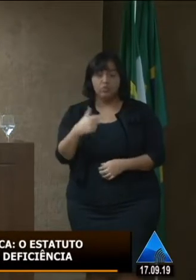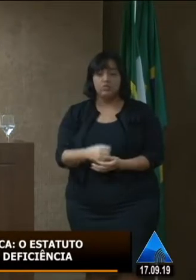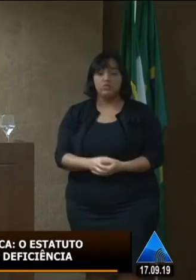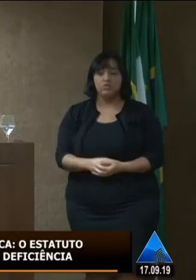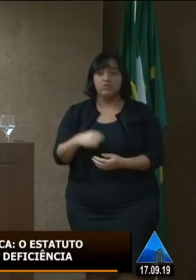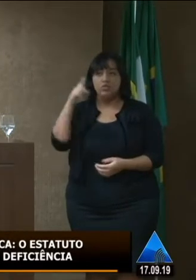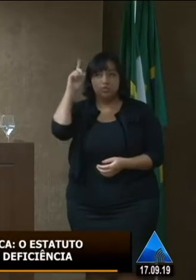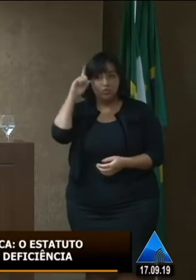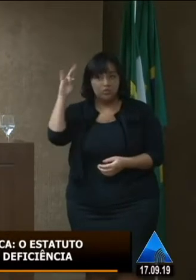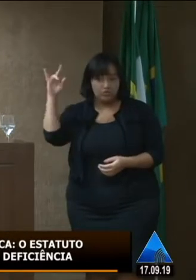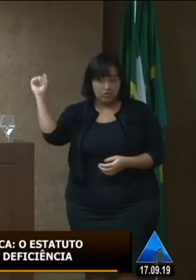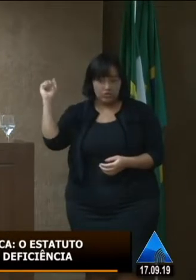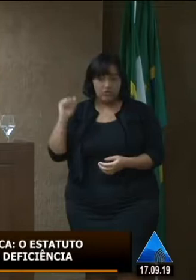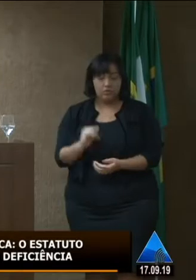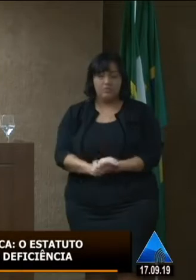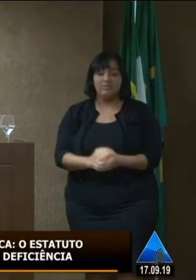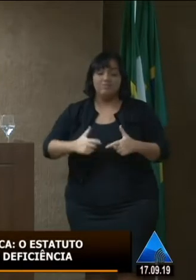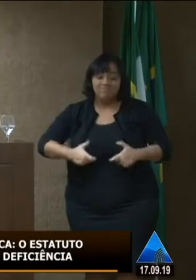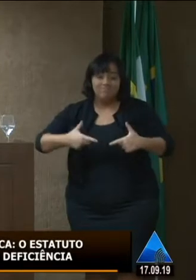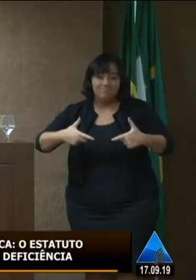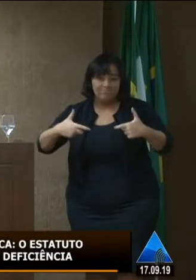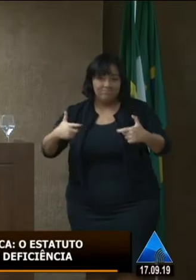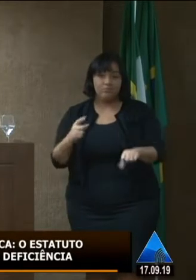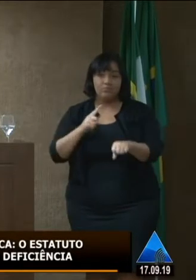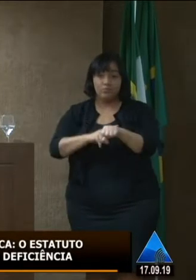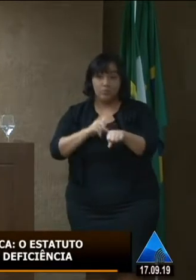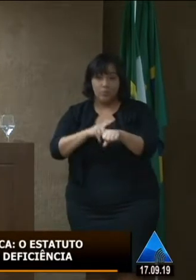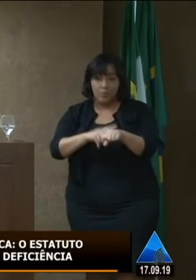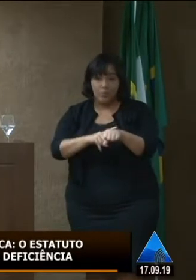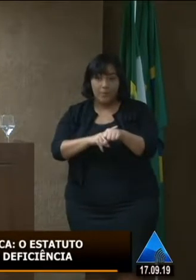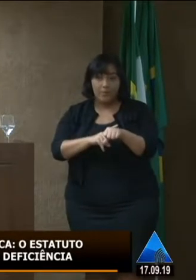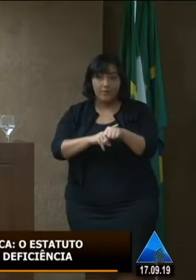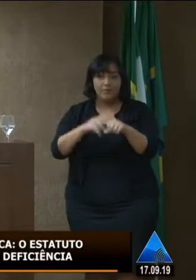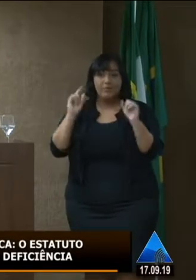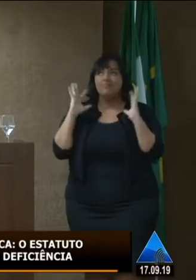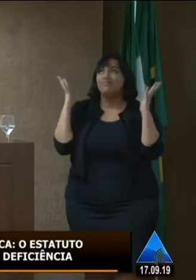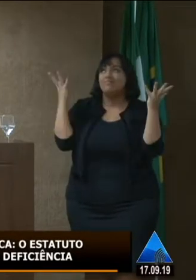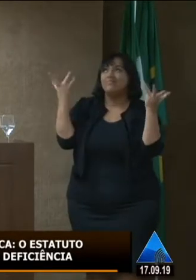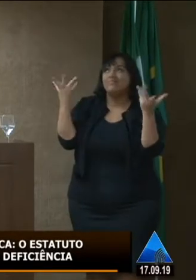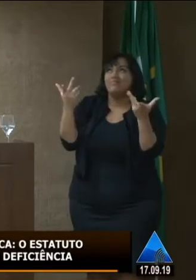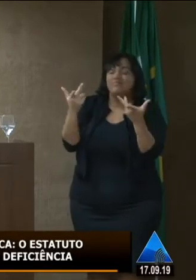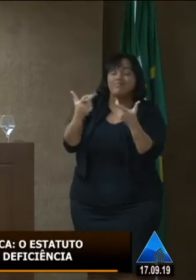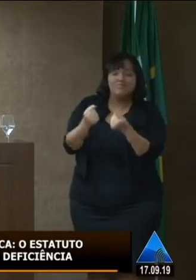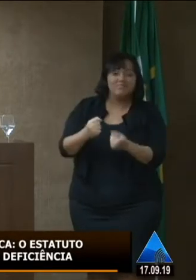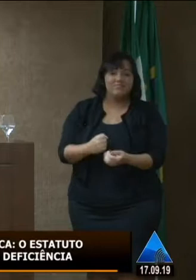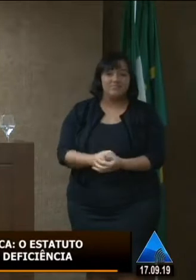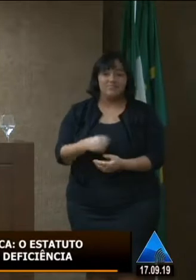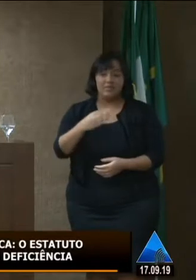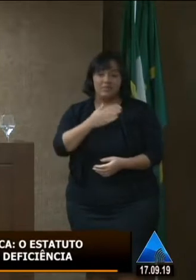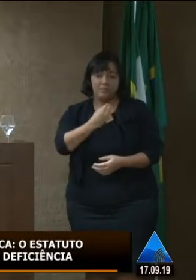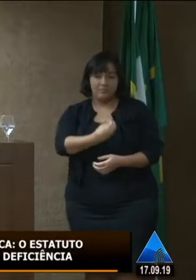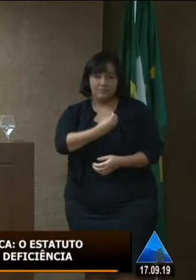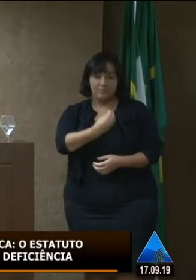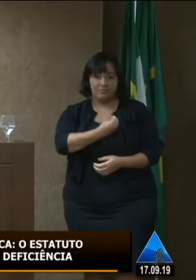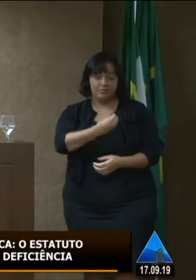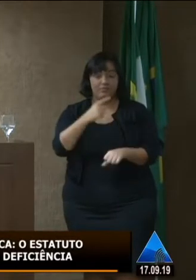lá na na câmara e foi um dos momentos mais belos e mais ricos que eu tive na minha vida né foi